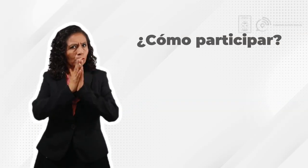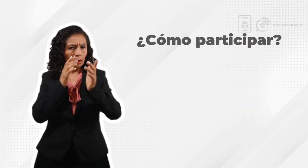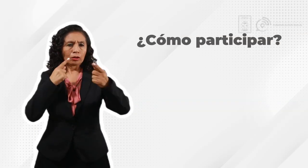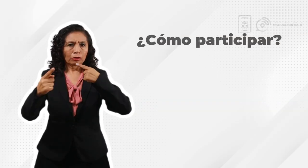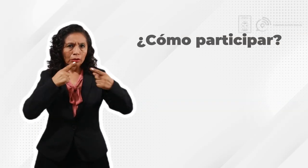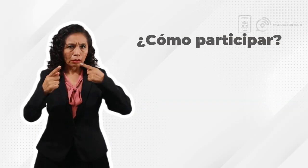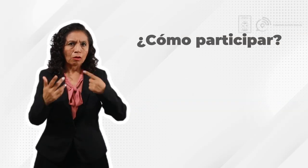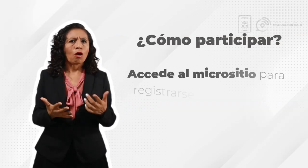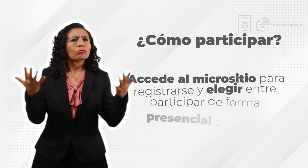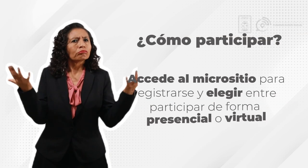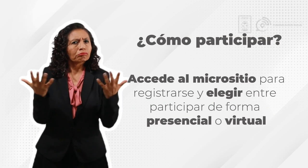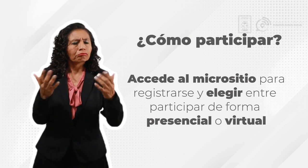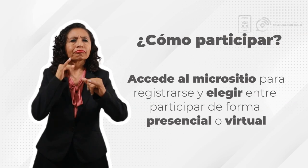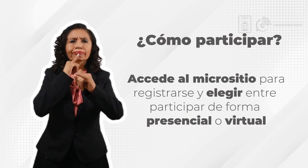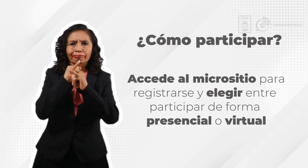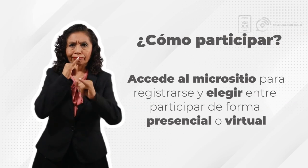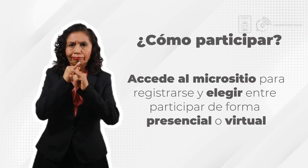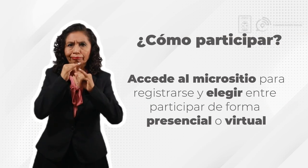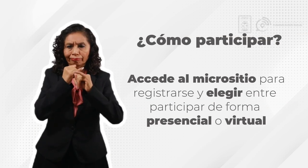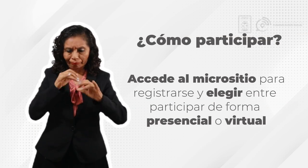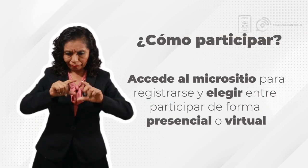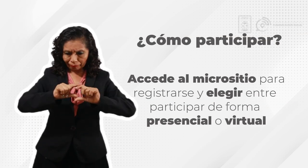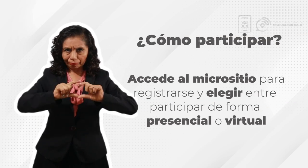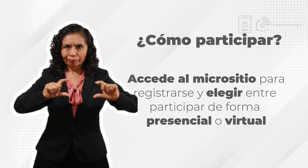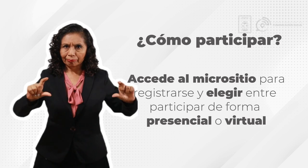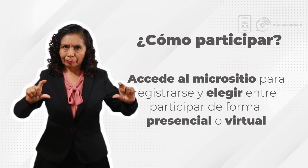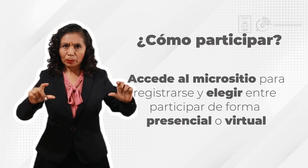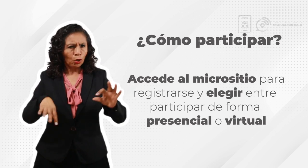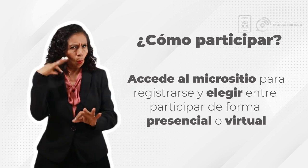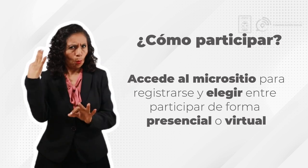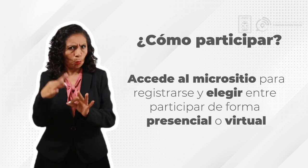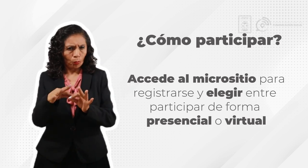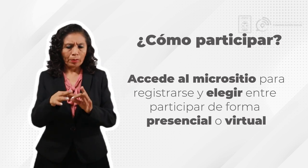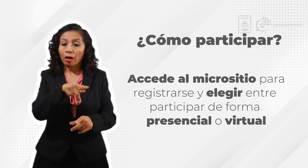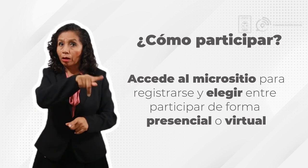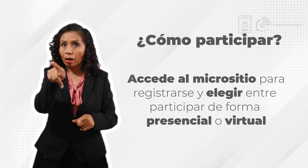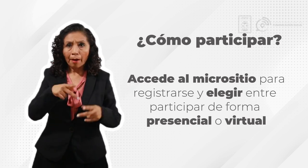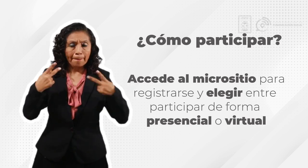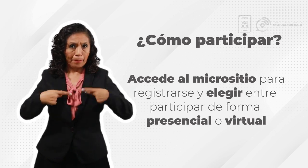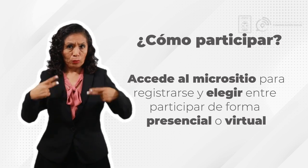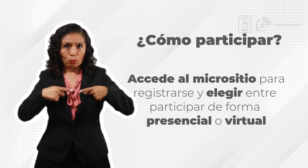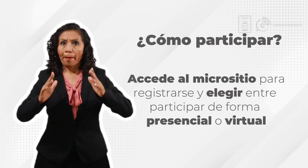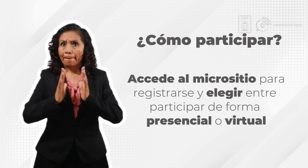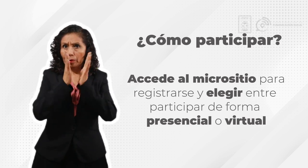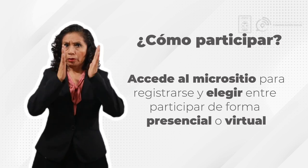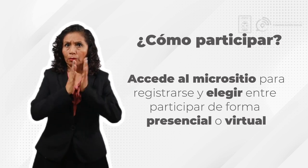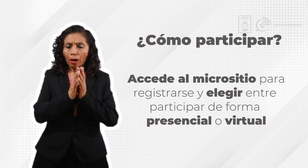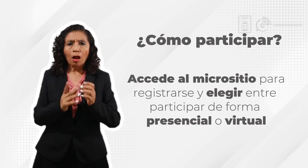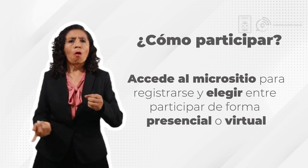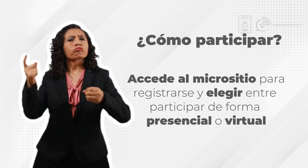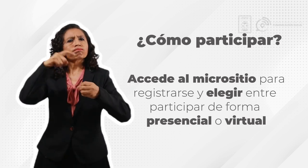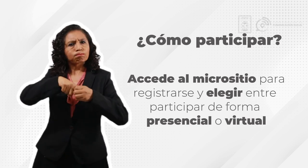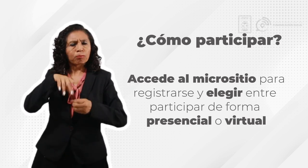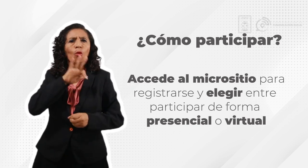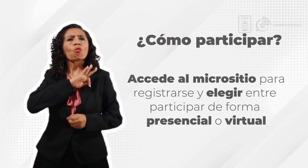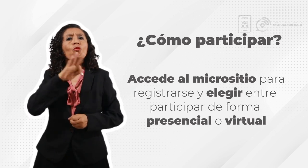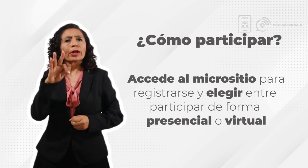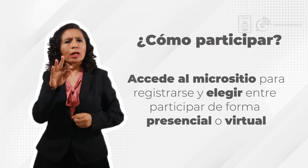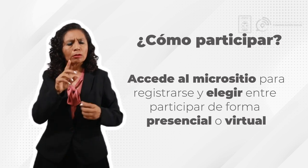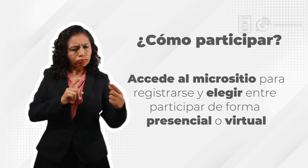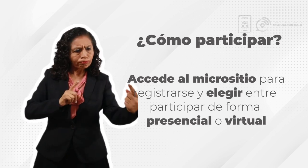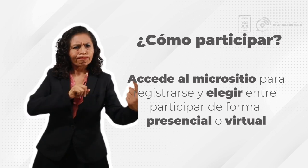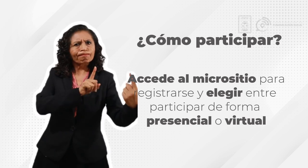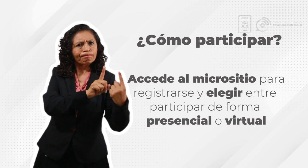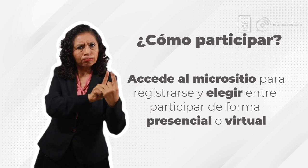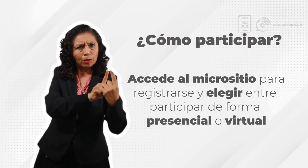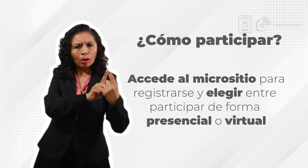consulta, hemos habilitado un micrositio en nuestra página oficial, de manera que las y los participantes puedan registrarse y elegir